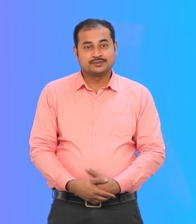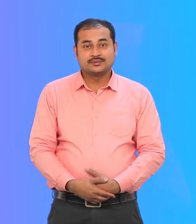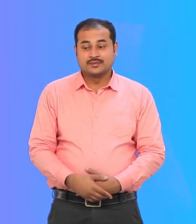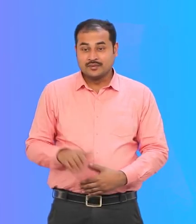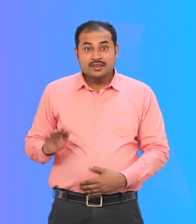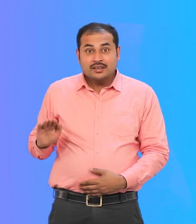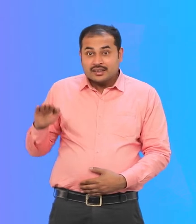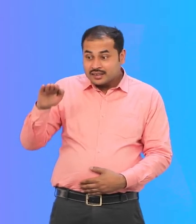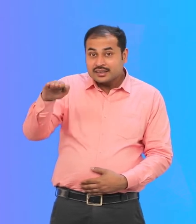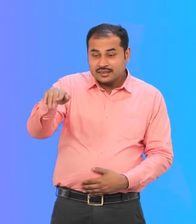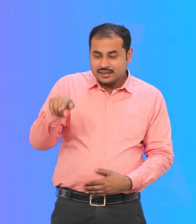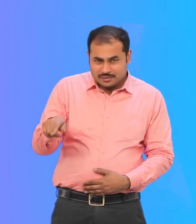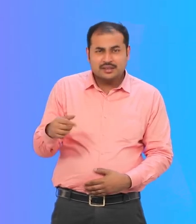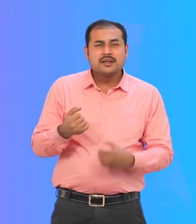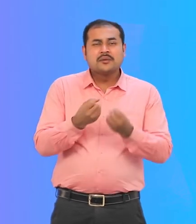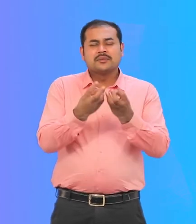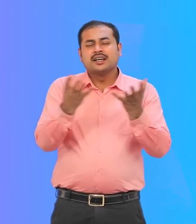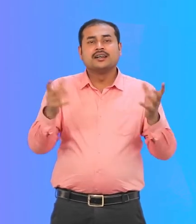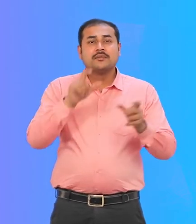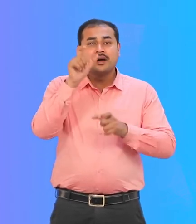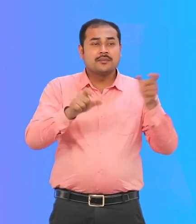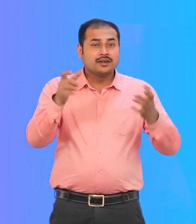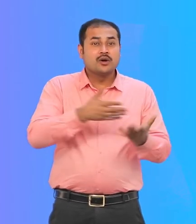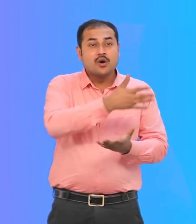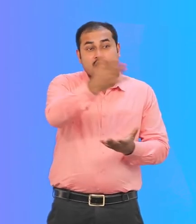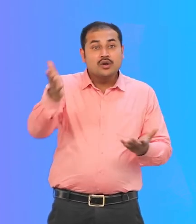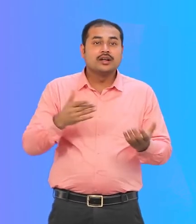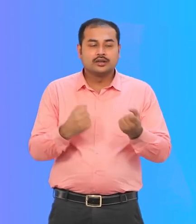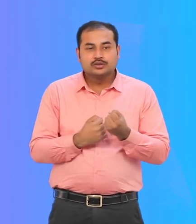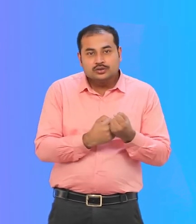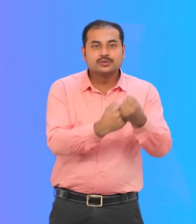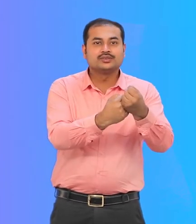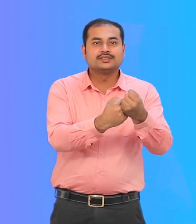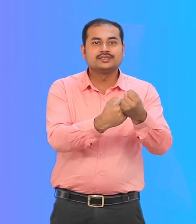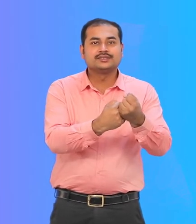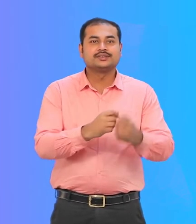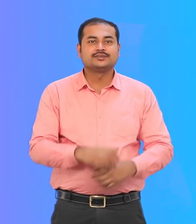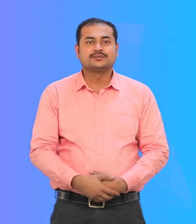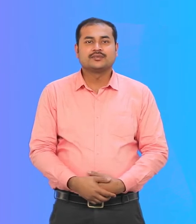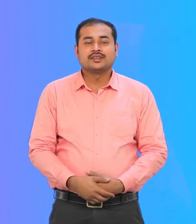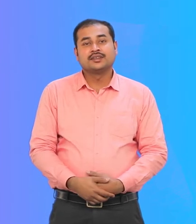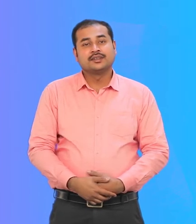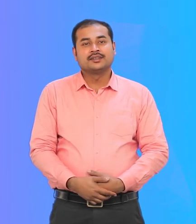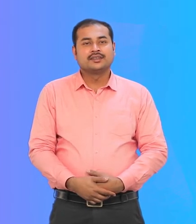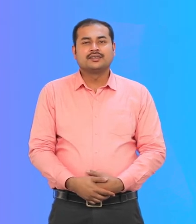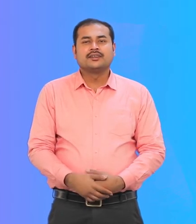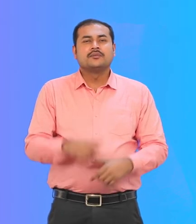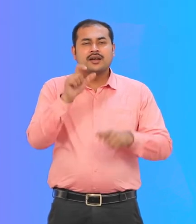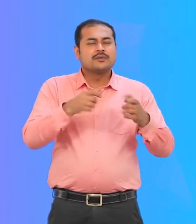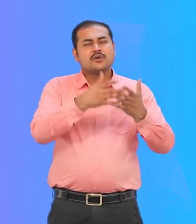और वह रैंप की ओर इशारा करके कहती है रैंप से बहुत से लोगों को सुविधा मिलती